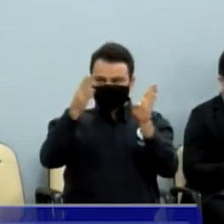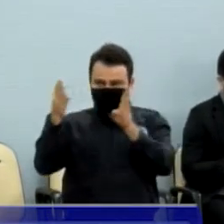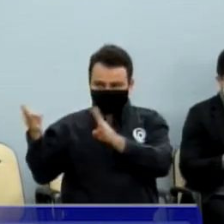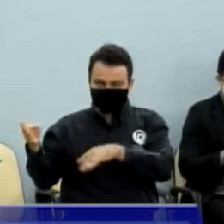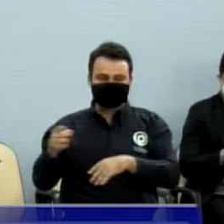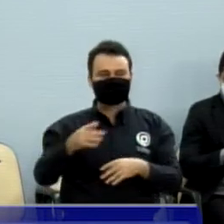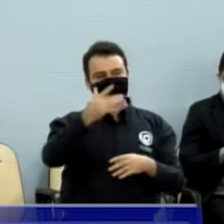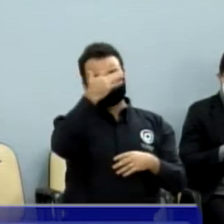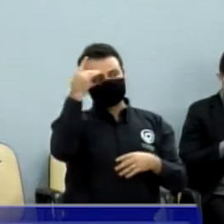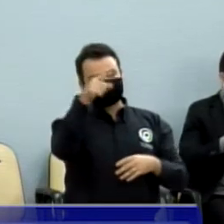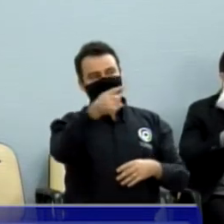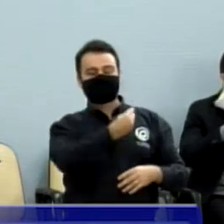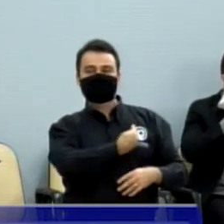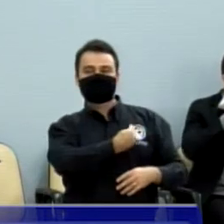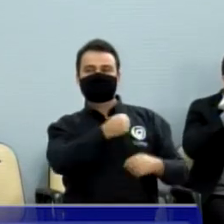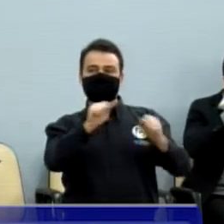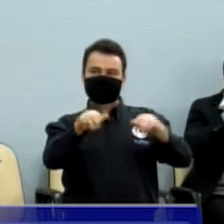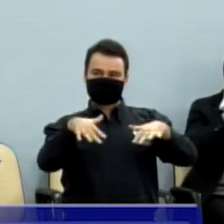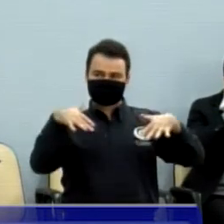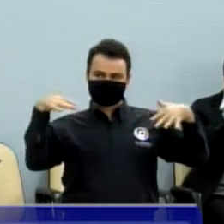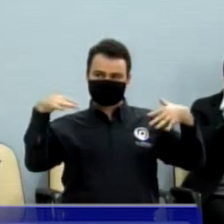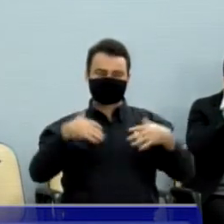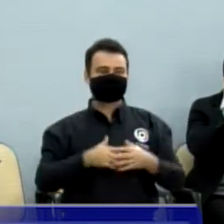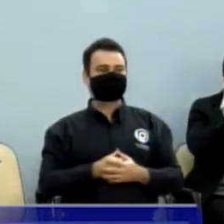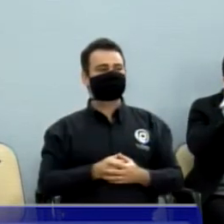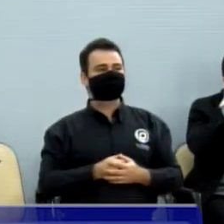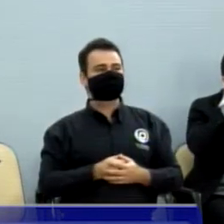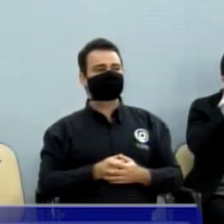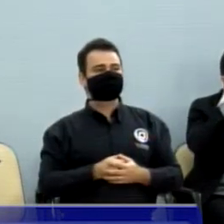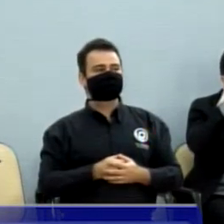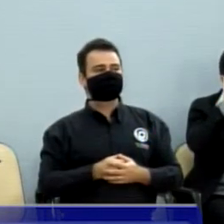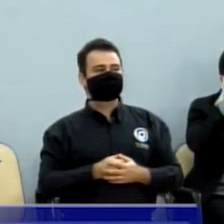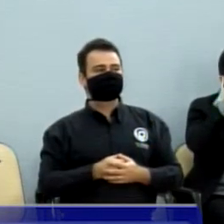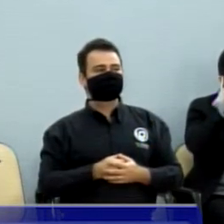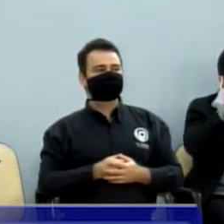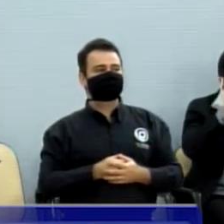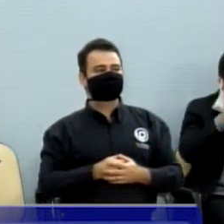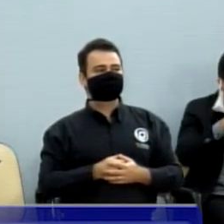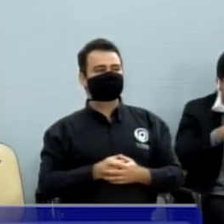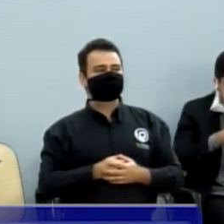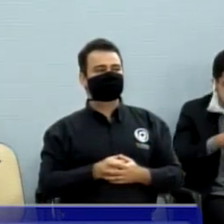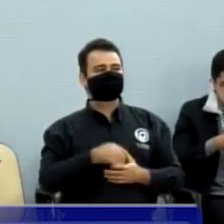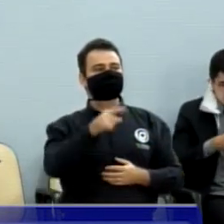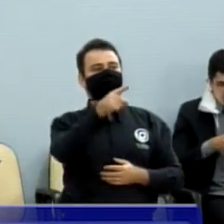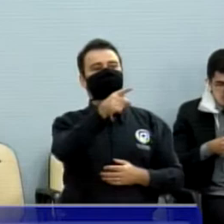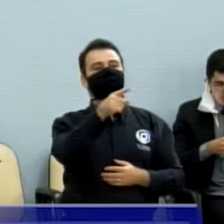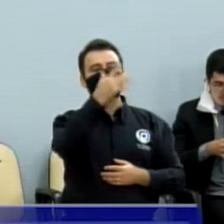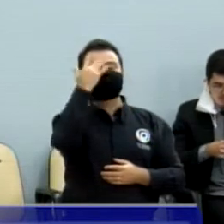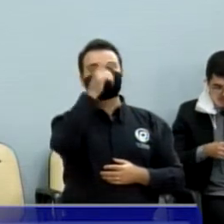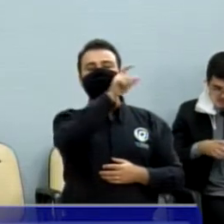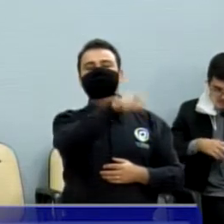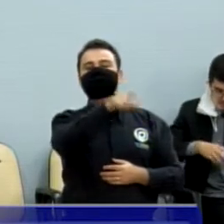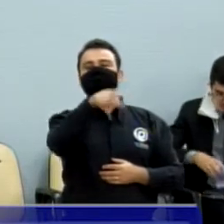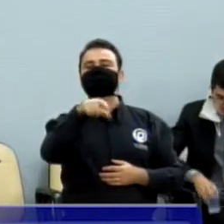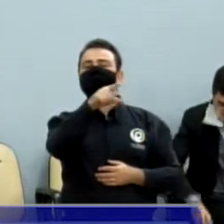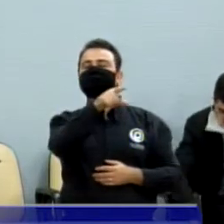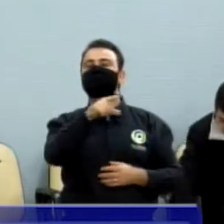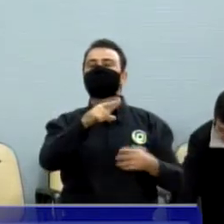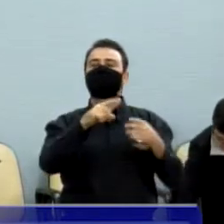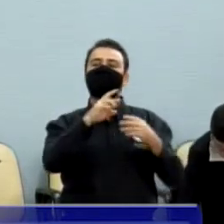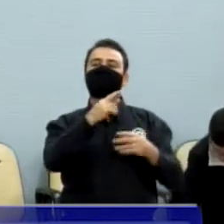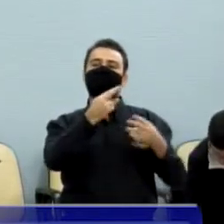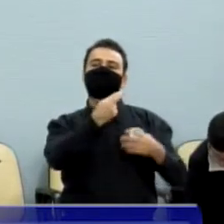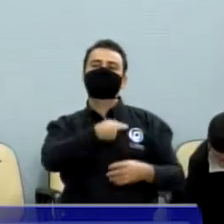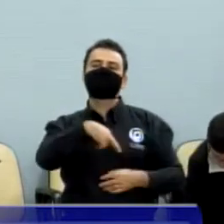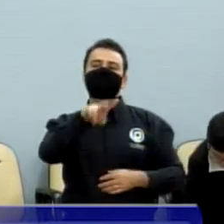presente, gostaria de cumprimentar aqui já nas galerias o pastor Raimundo, os irmãos da Igreja Assembleia de Deus, esperando